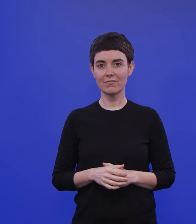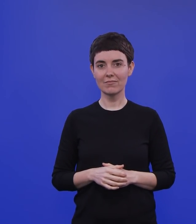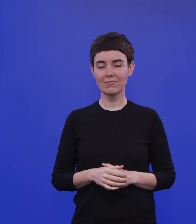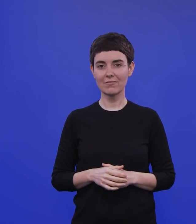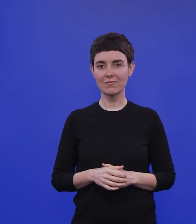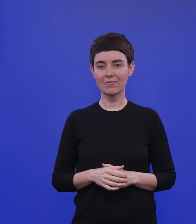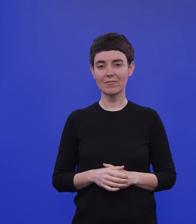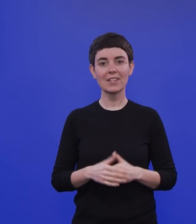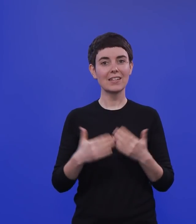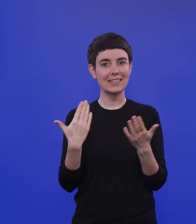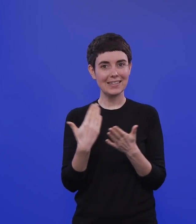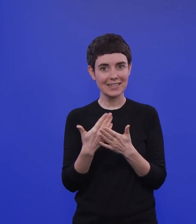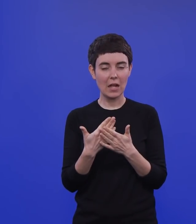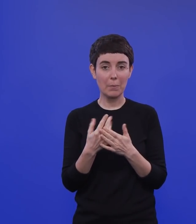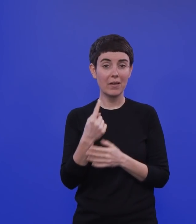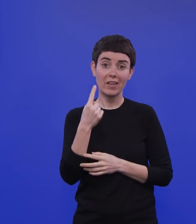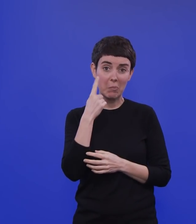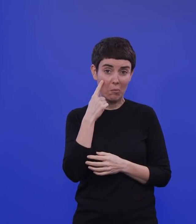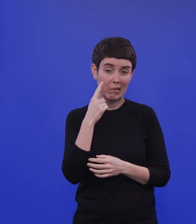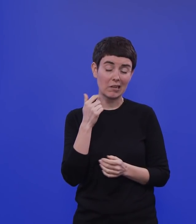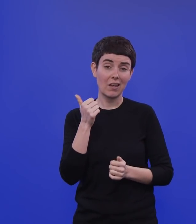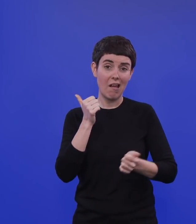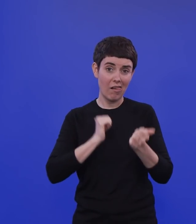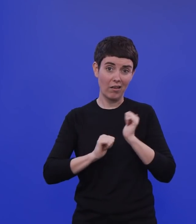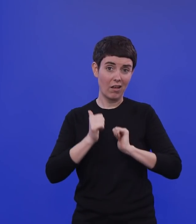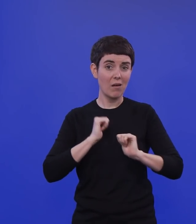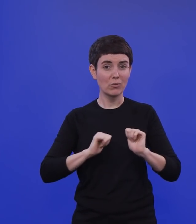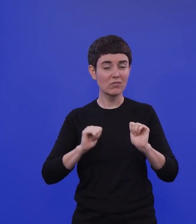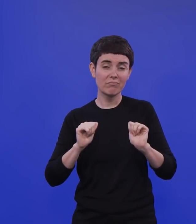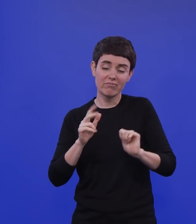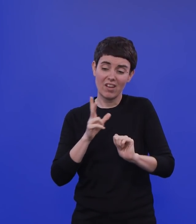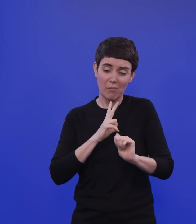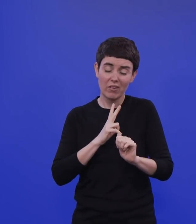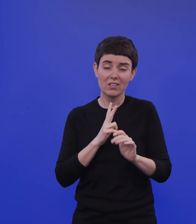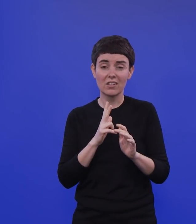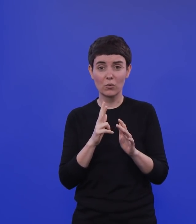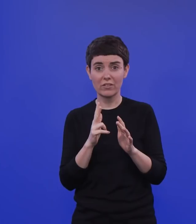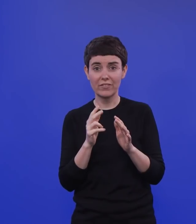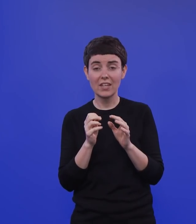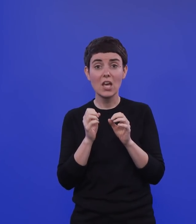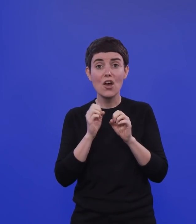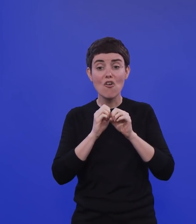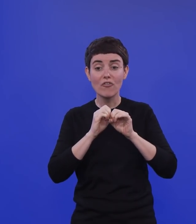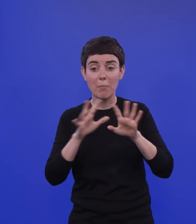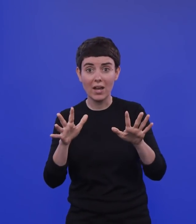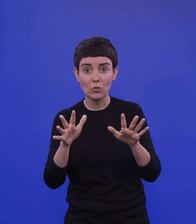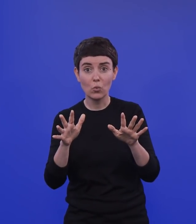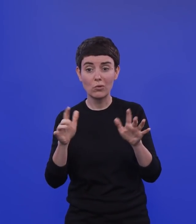Da muss man also im Moment leider noch davon ausgehen, dass man das Verbreitungsgeschehen kontrollieren muss, weiterhin durch diese nicht